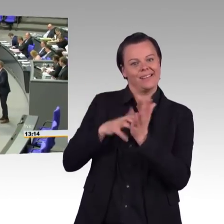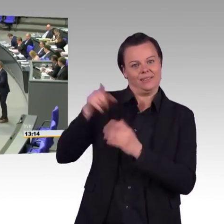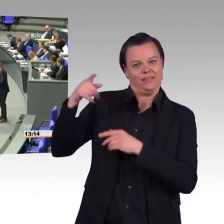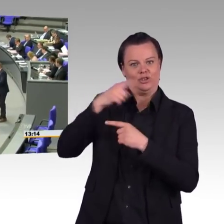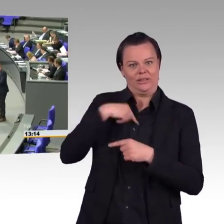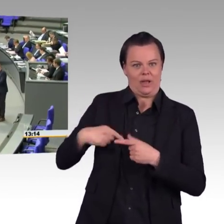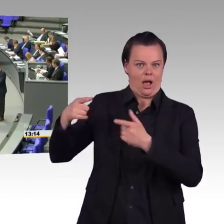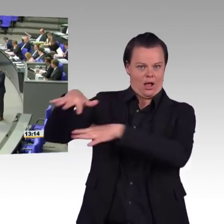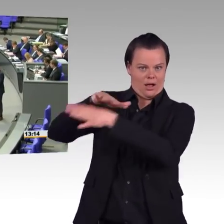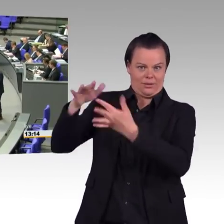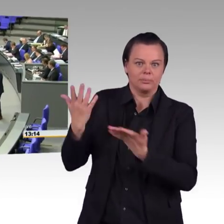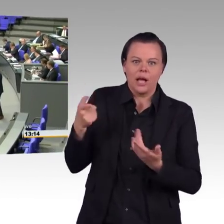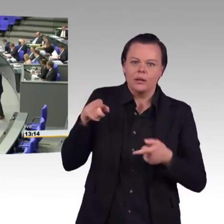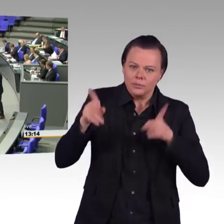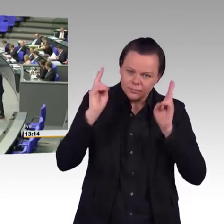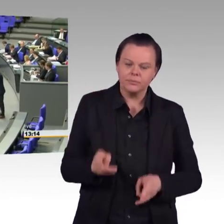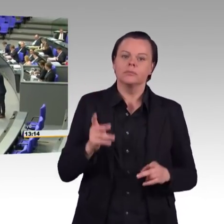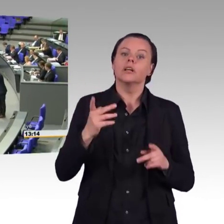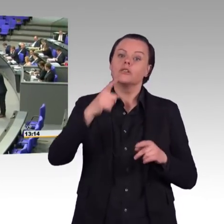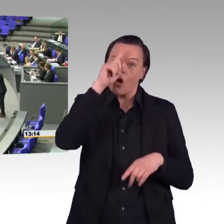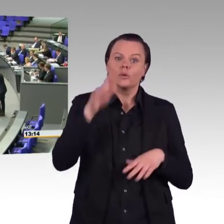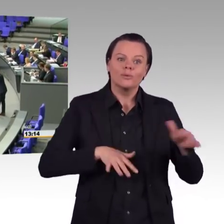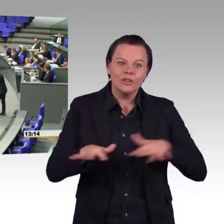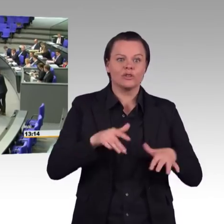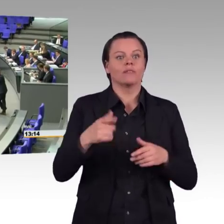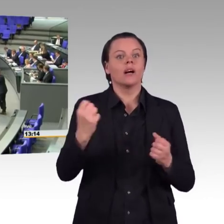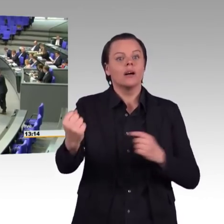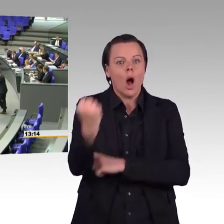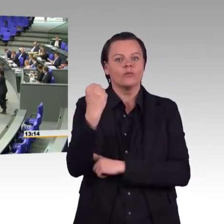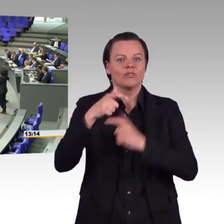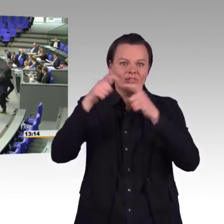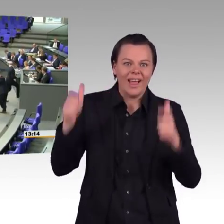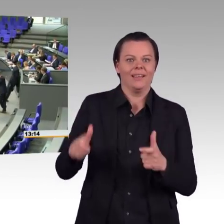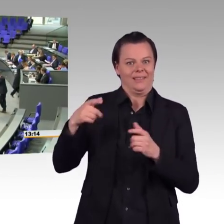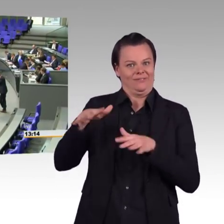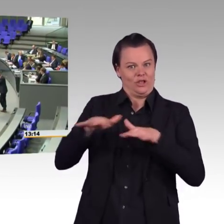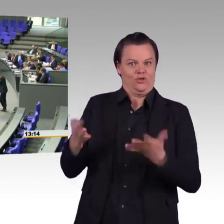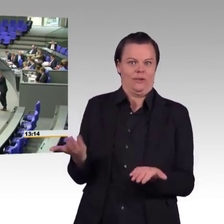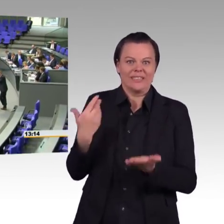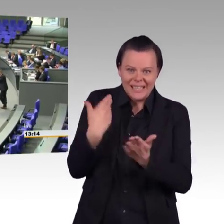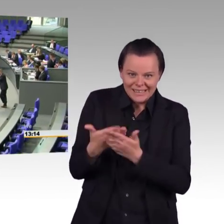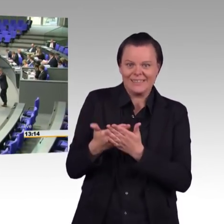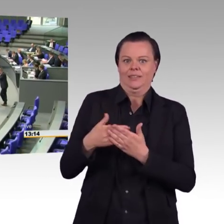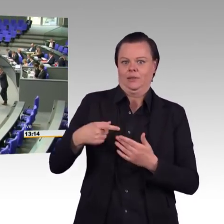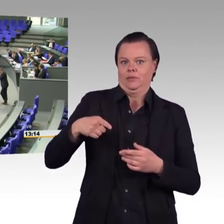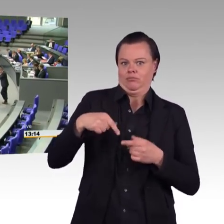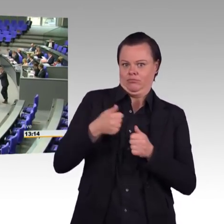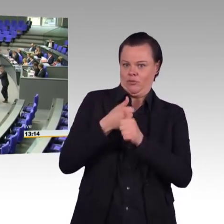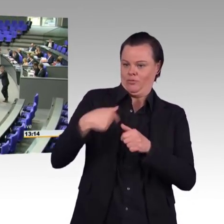Herr Präsident, meine Damen und Herren, liebe Kohlekumpel, 105 Gigawatt, 0,7 Gigawatt, 46 Gigawatt. Diese